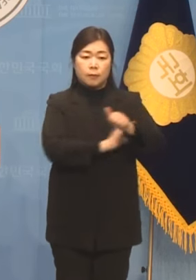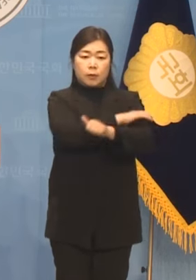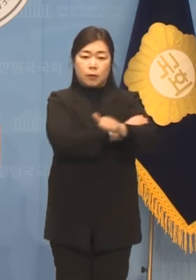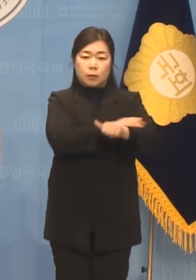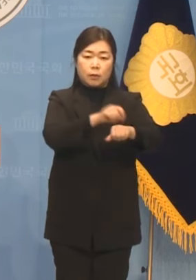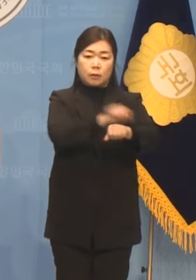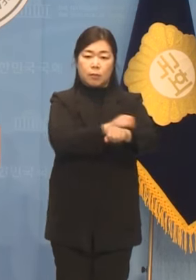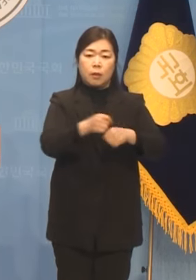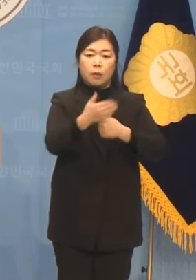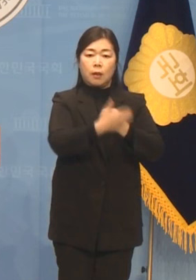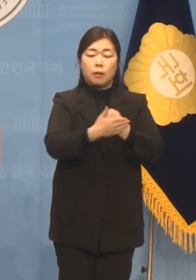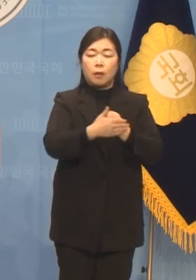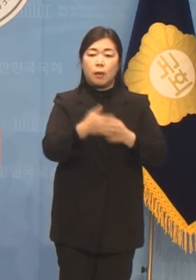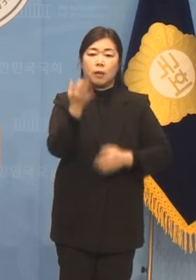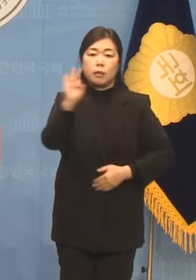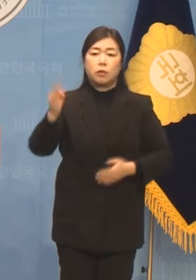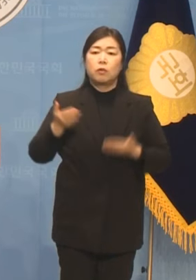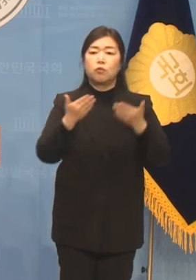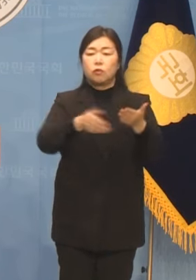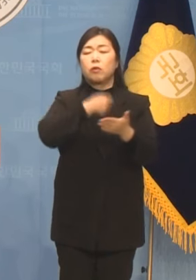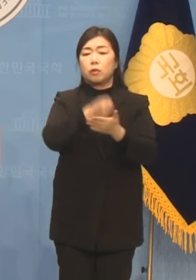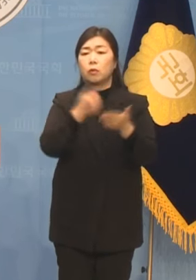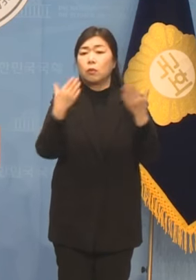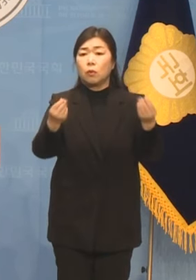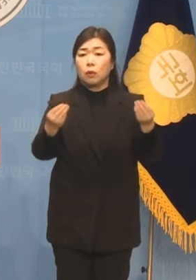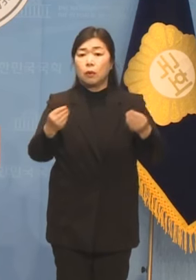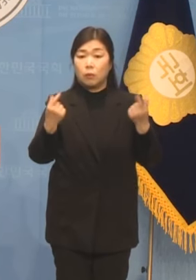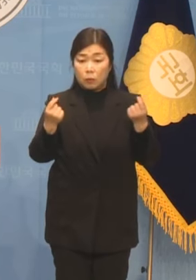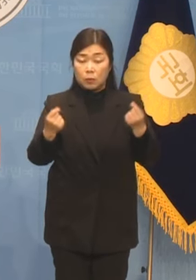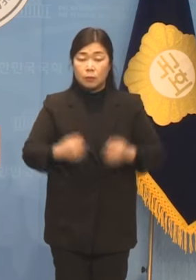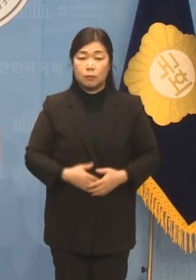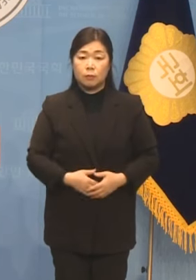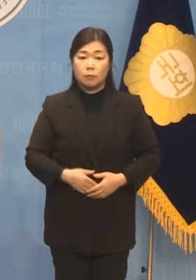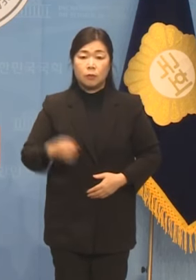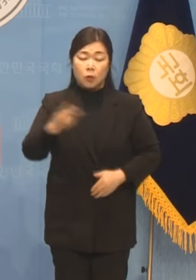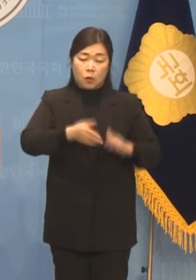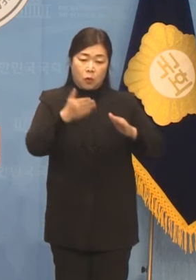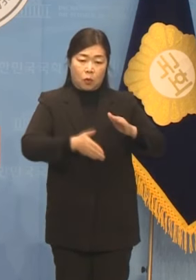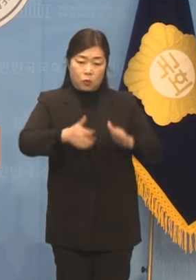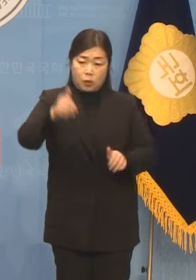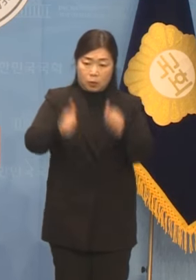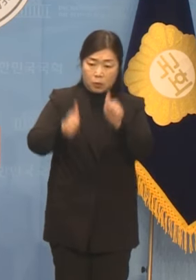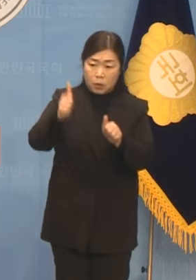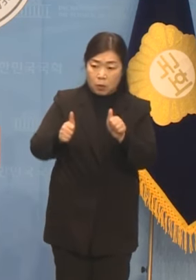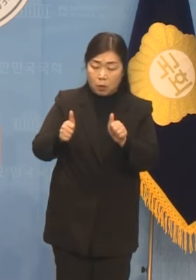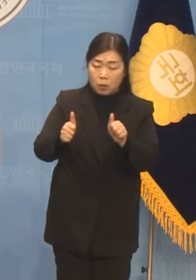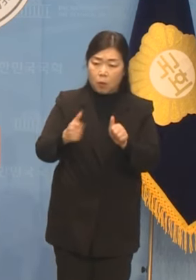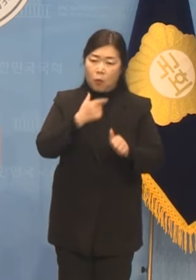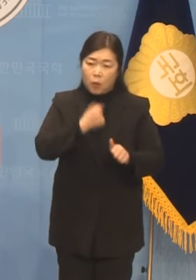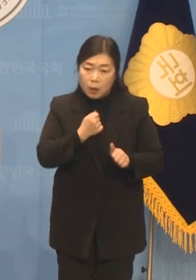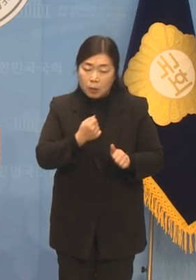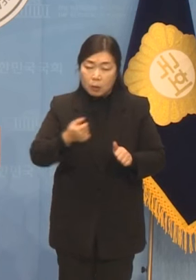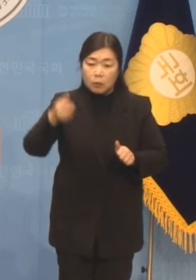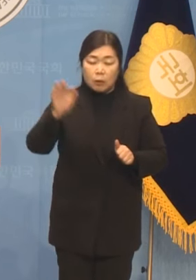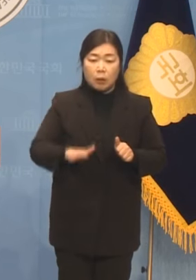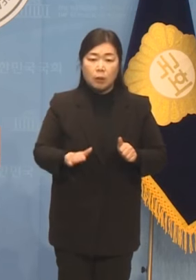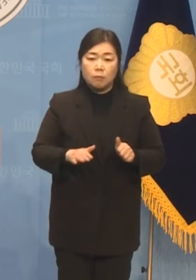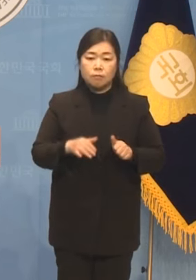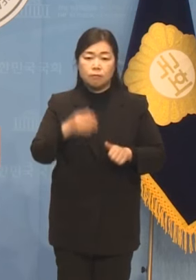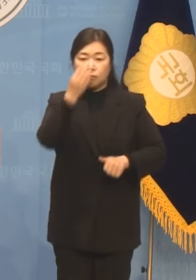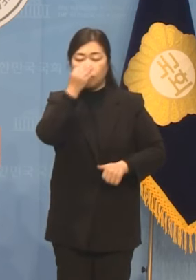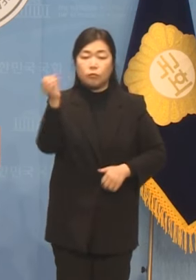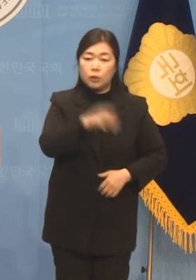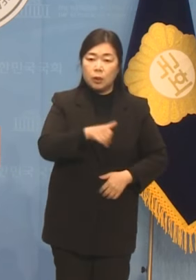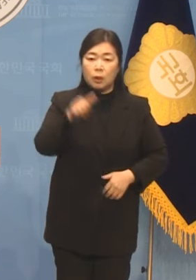인정하는 무지한 결정이자 공정한 경선을 바라는 국민을 무시하고 조롱하는 행태입니다.